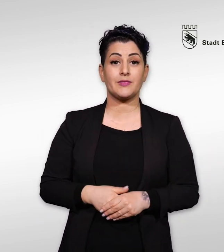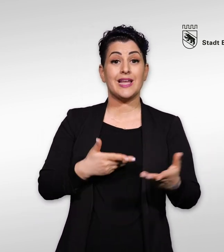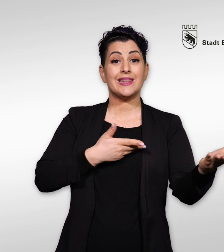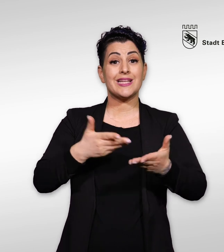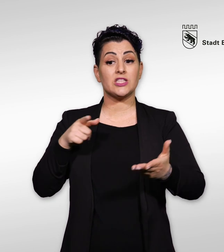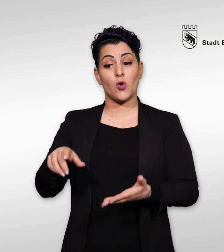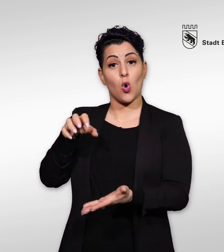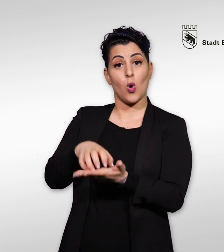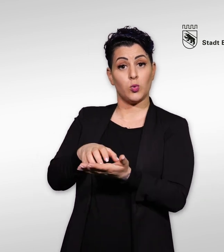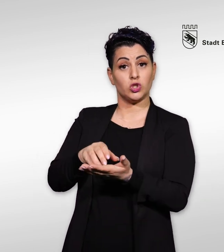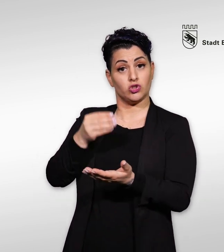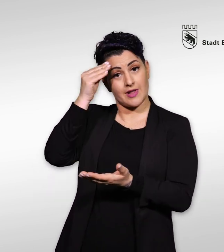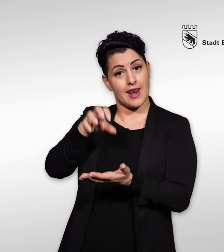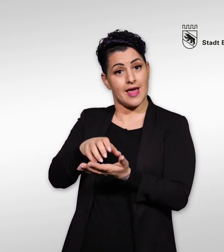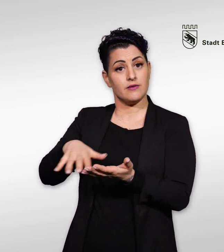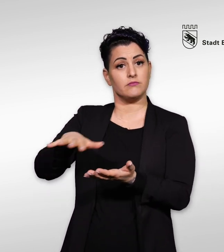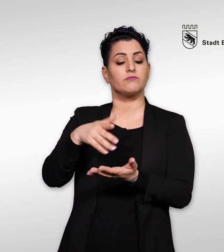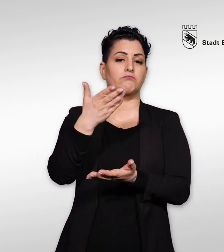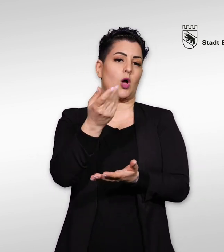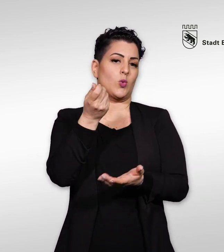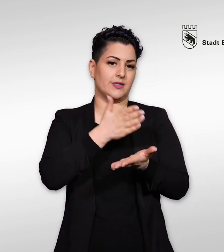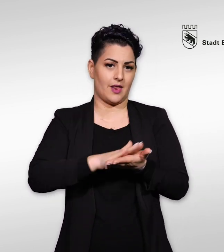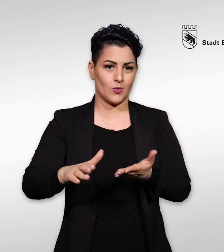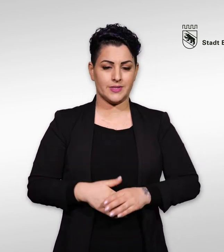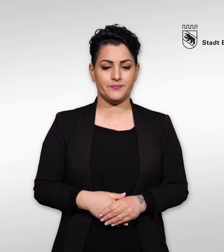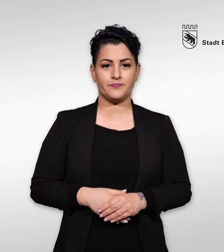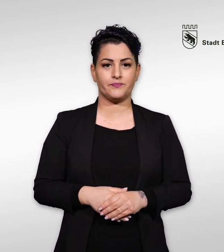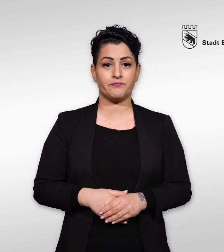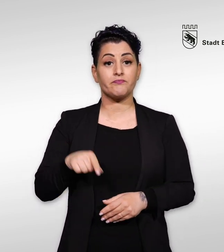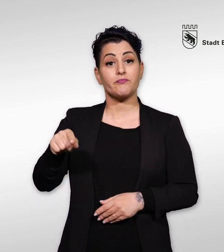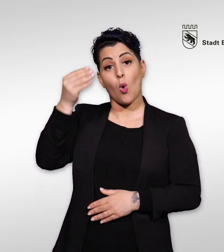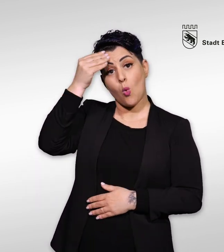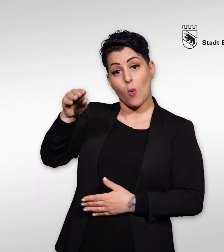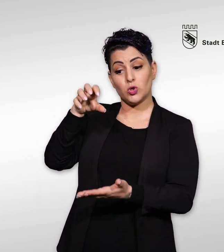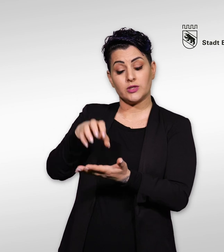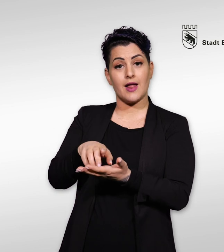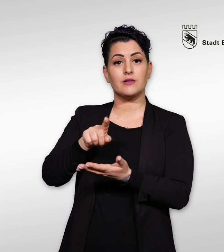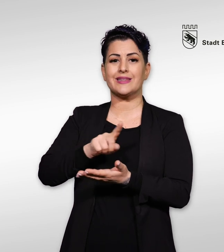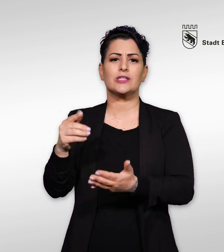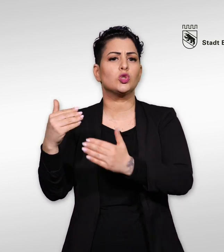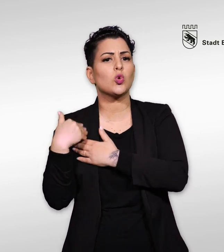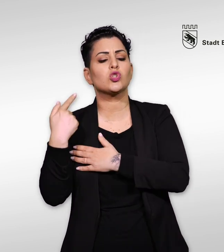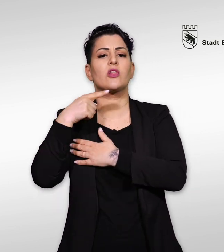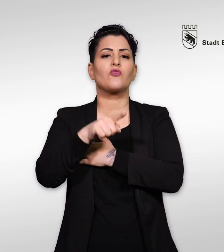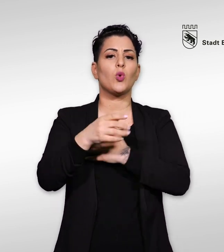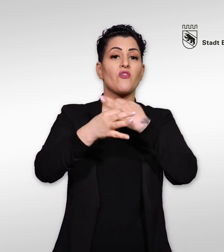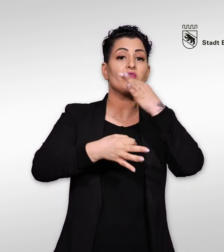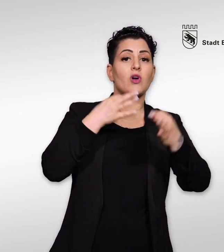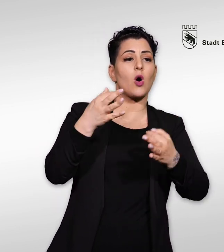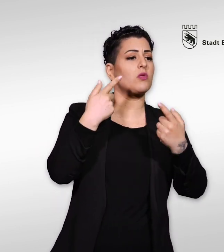Die Dienste der Ombudsstelle sind für Sie kostenlos. Die Ombudsstelle ist nicht zuständig für Fragen, die